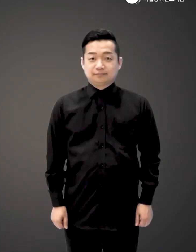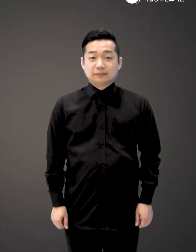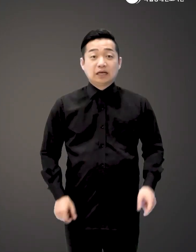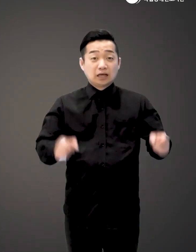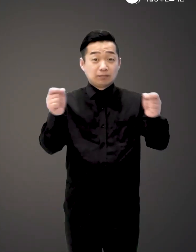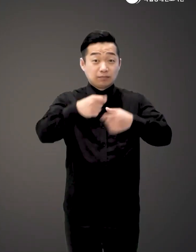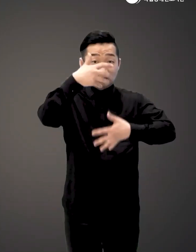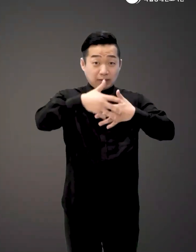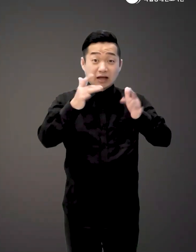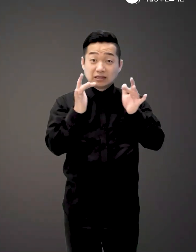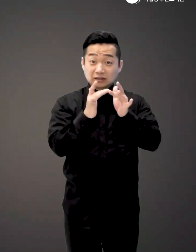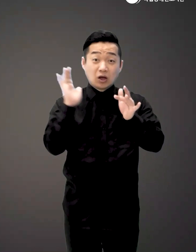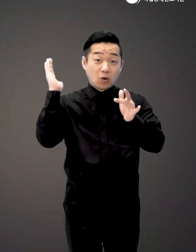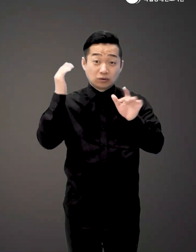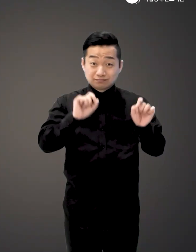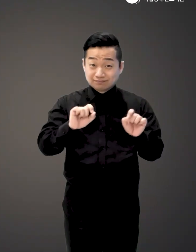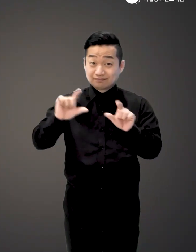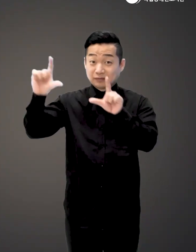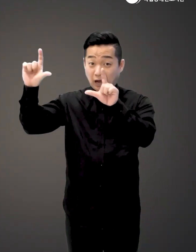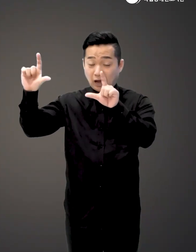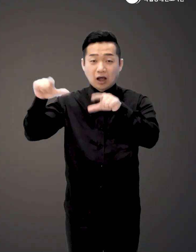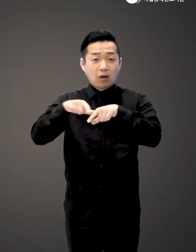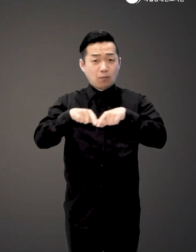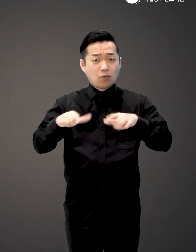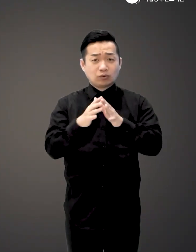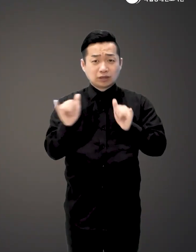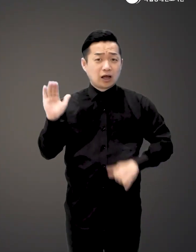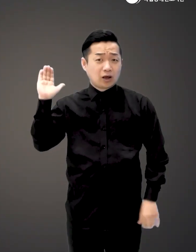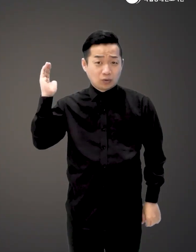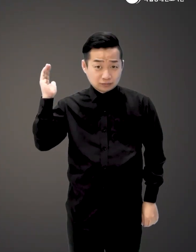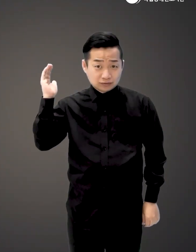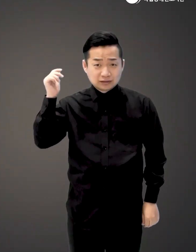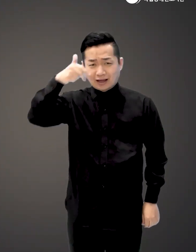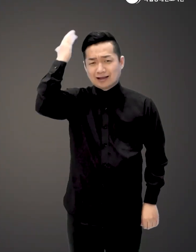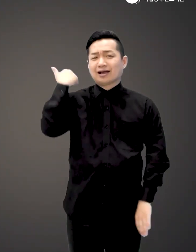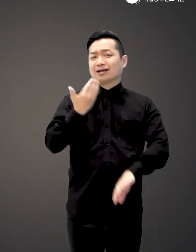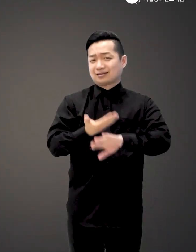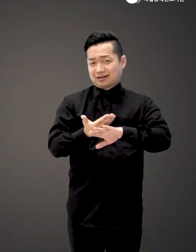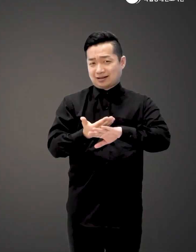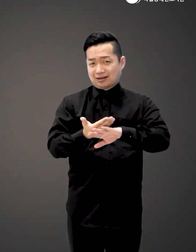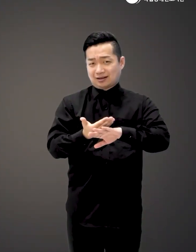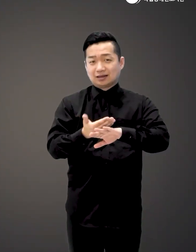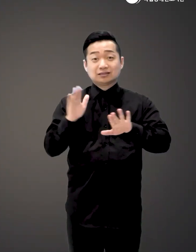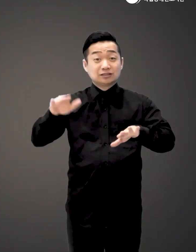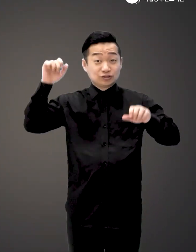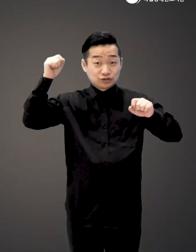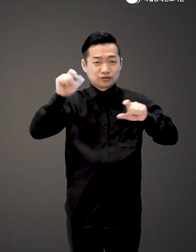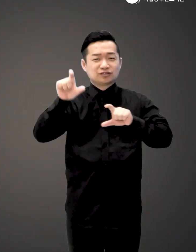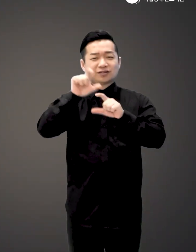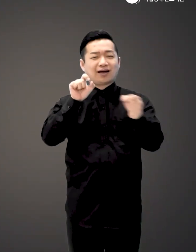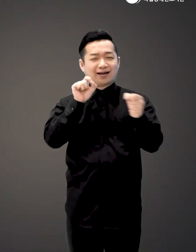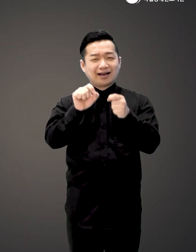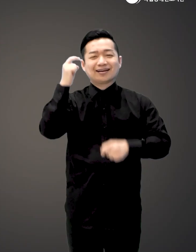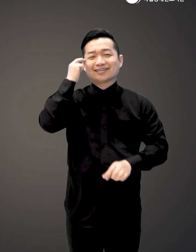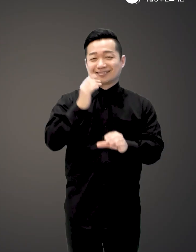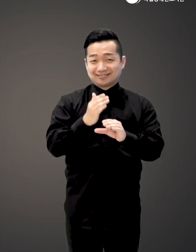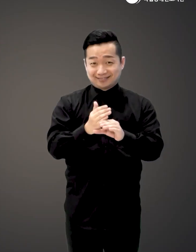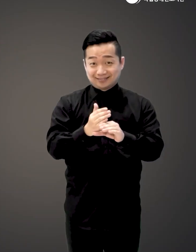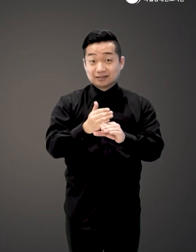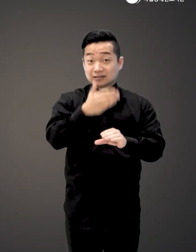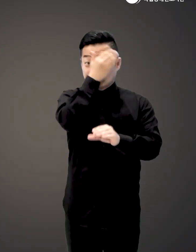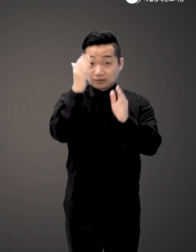쇼폼 sns들이 강세를 이루며 요즘 대중들은 예전과 달리 보다 춤을 가깝게 생각하고 있습니다